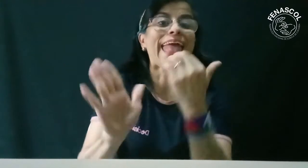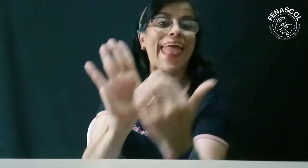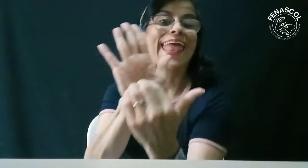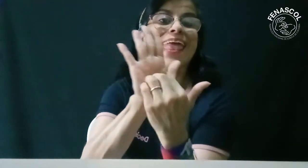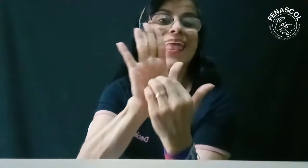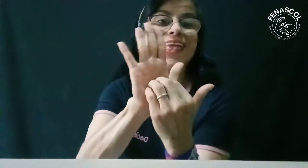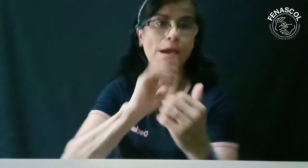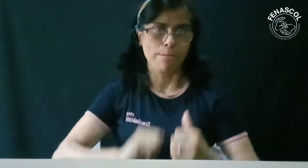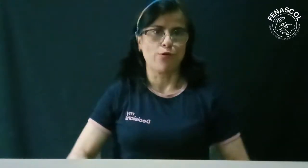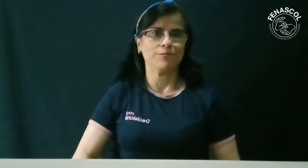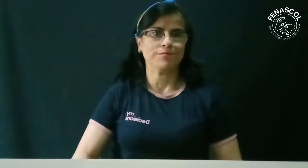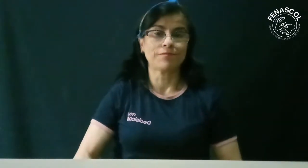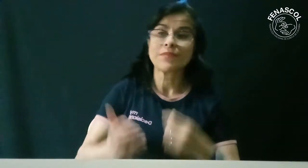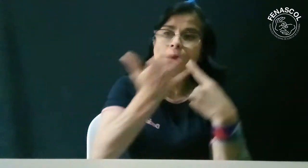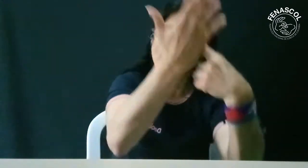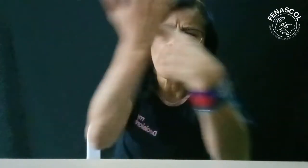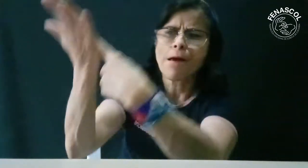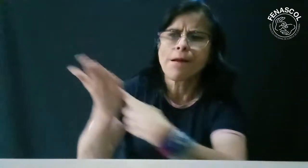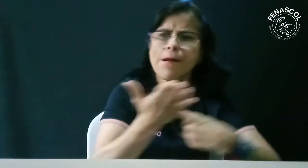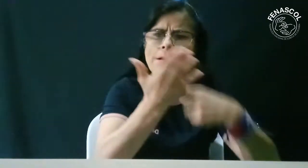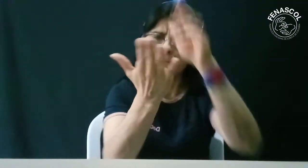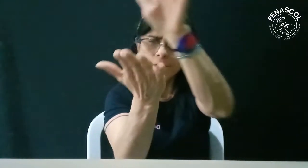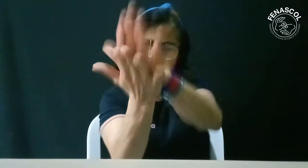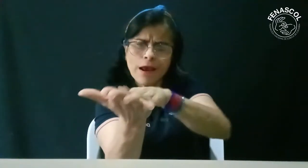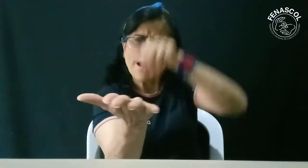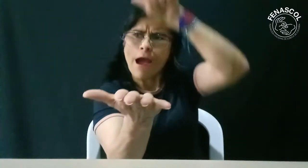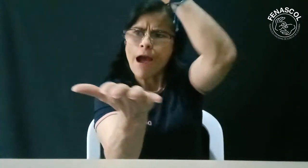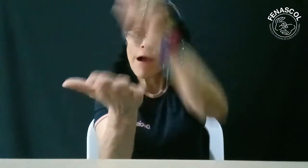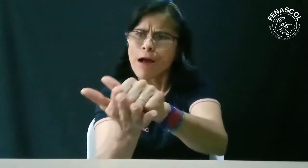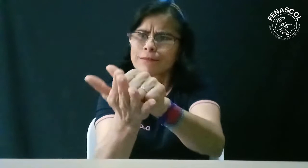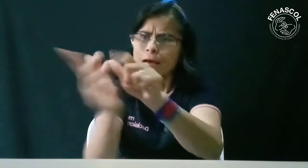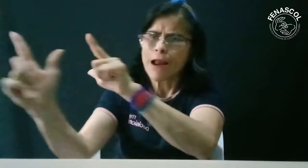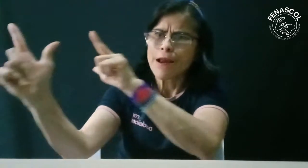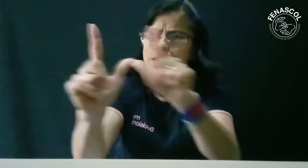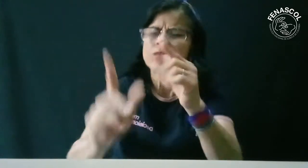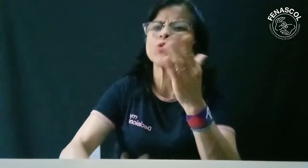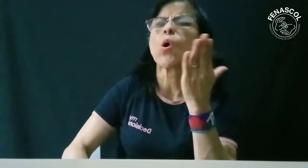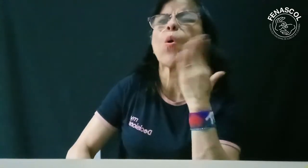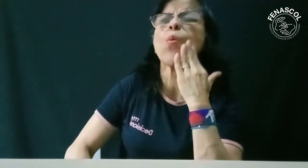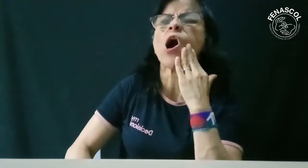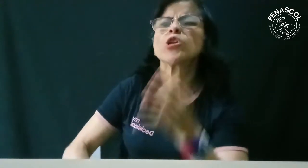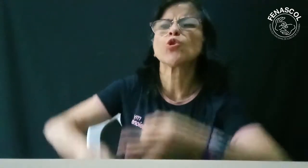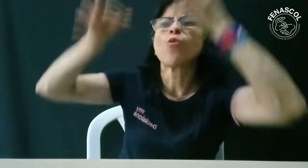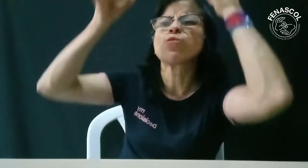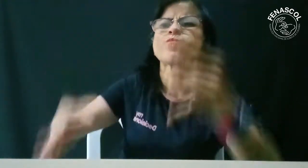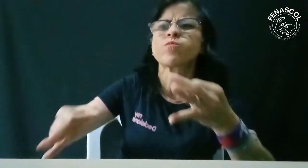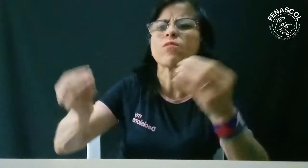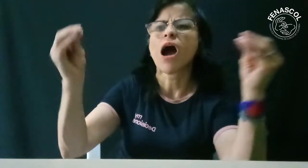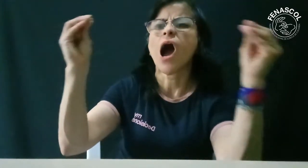peticiones. Por ejemplo, si dentro de dicha reunión el Ministerio solicita firmar un acta para la aprobación de las peticiones, pero no